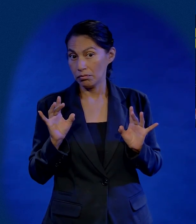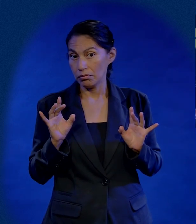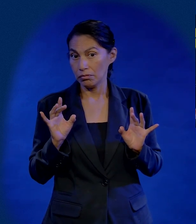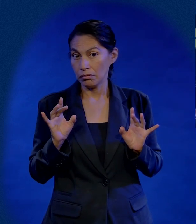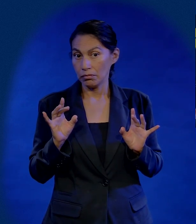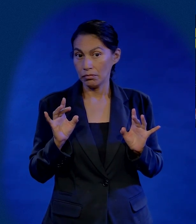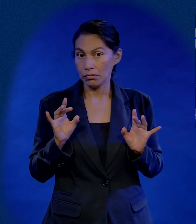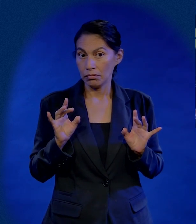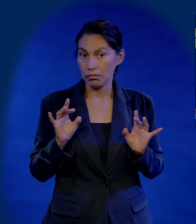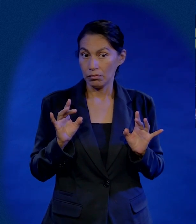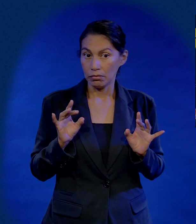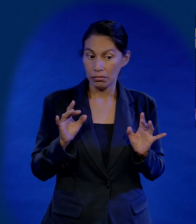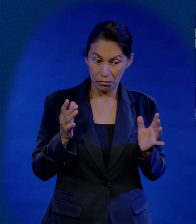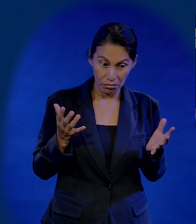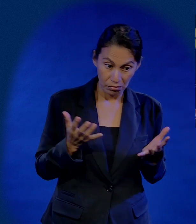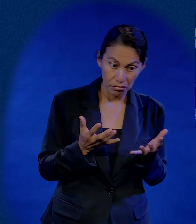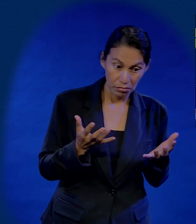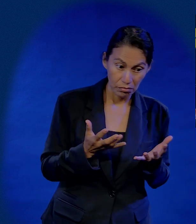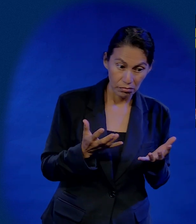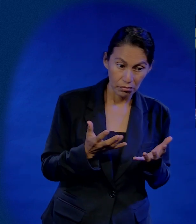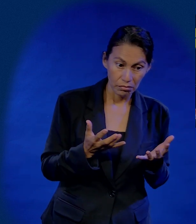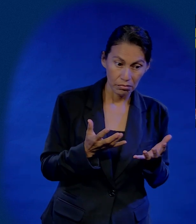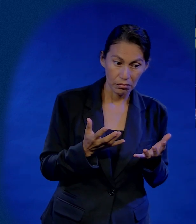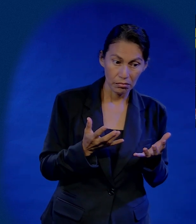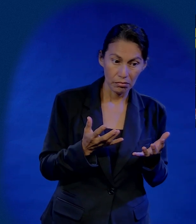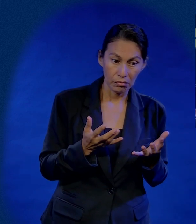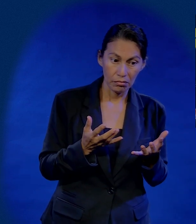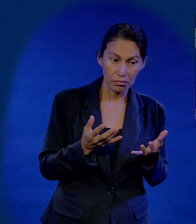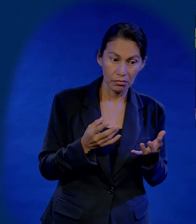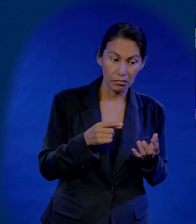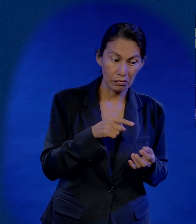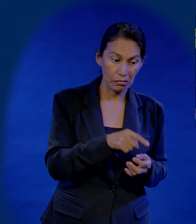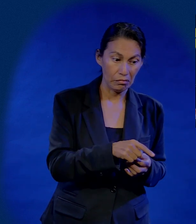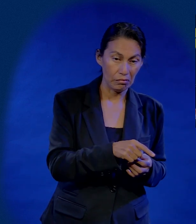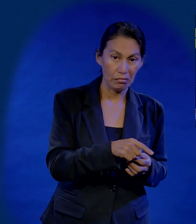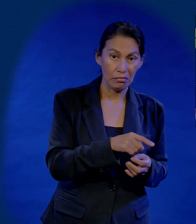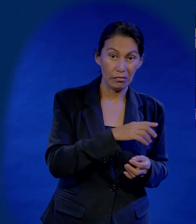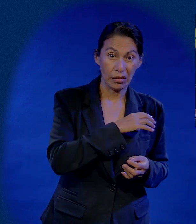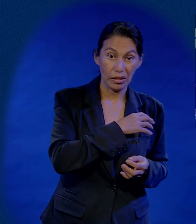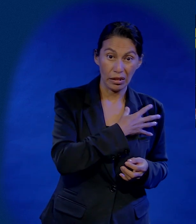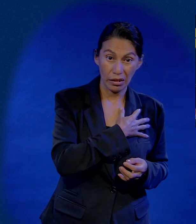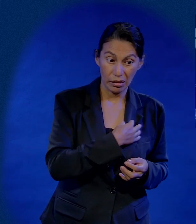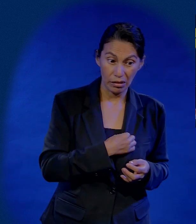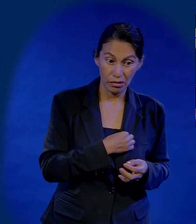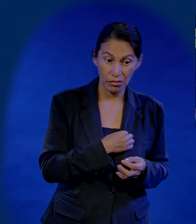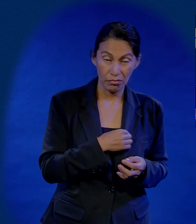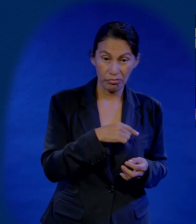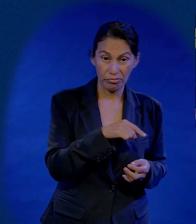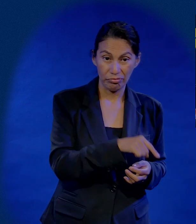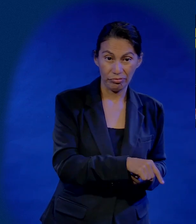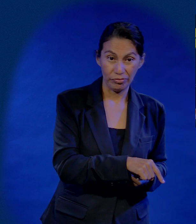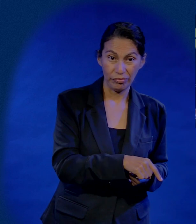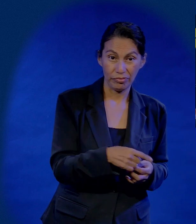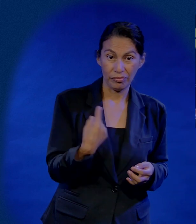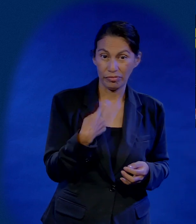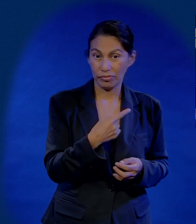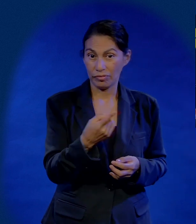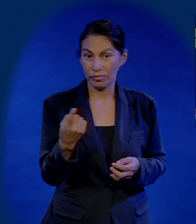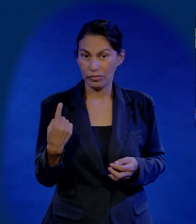Y una vez hecho, le hacéis dos veces más hijo del infierno que